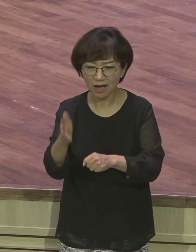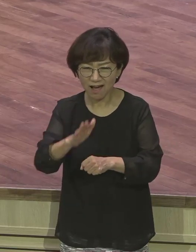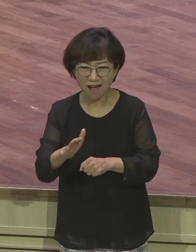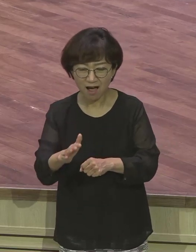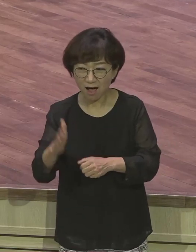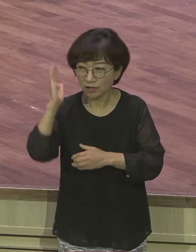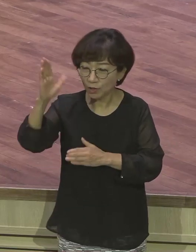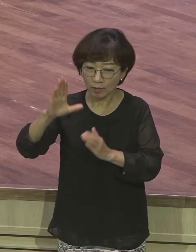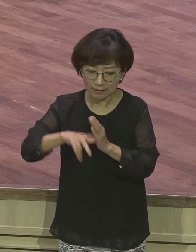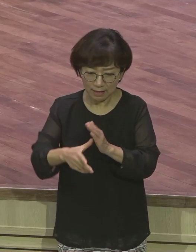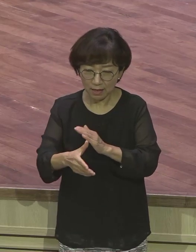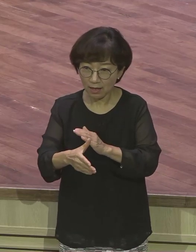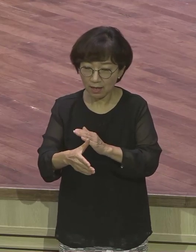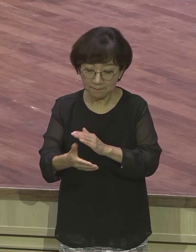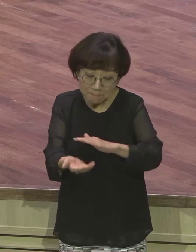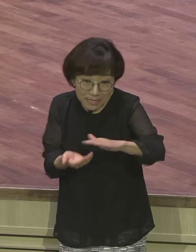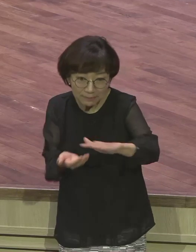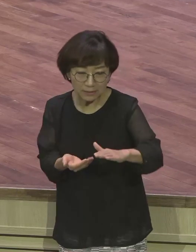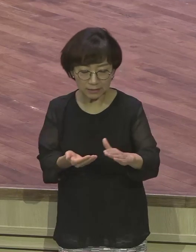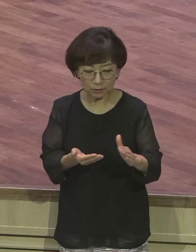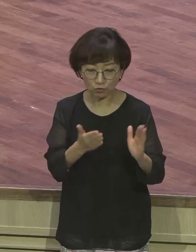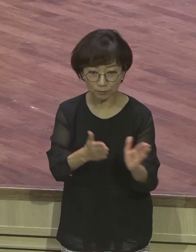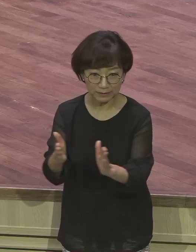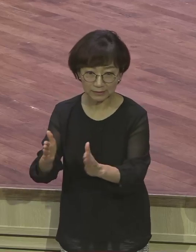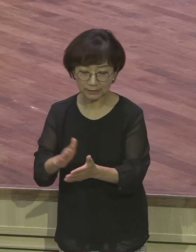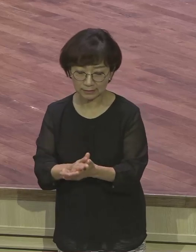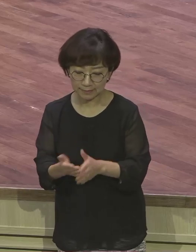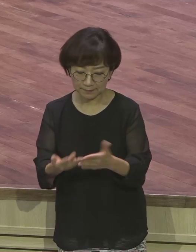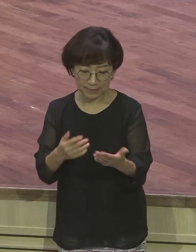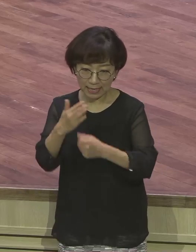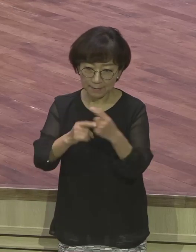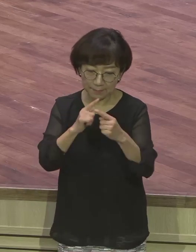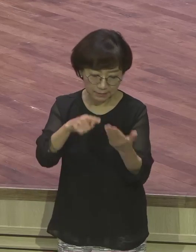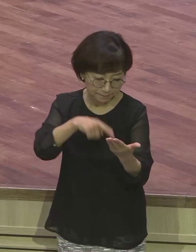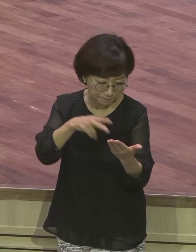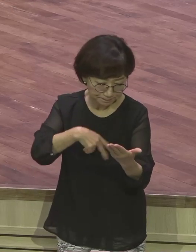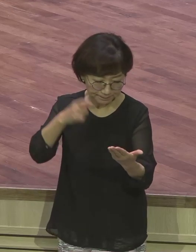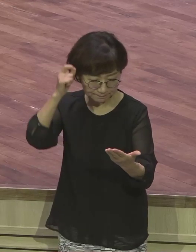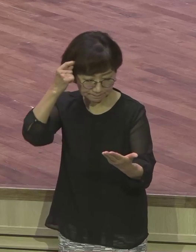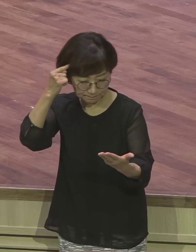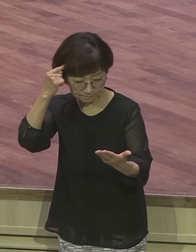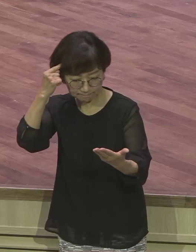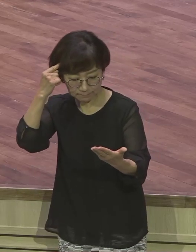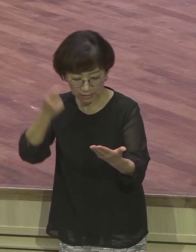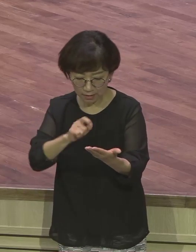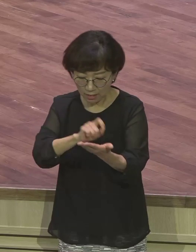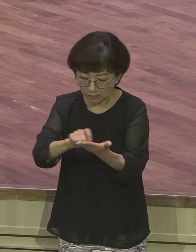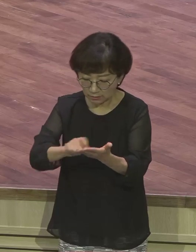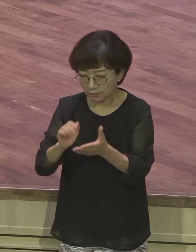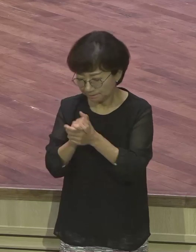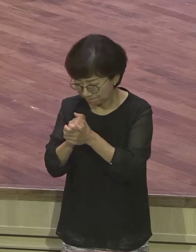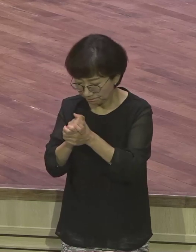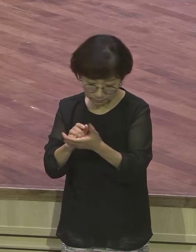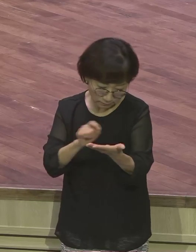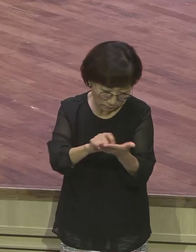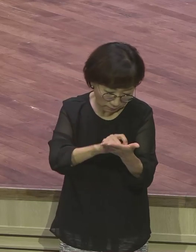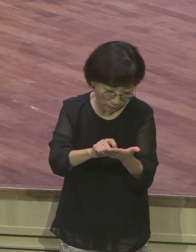준비하고 또 묵상하고 또 묵상하고 또 묵상하고 그냥 딱 그냥 몇 시간 전부터 다 준비해서